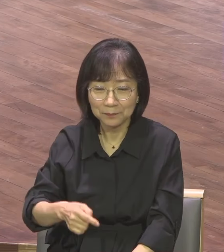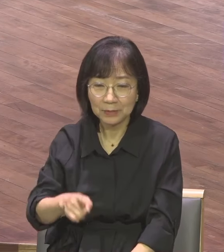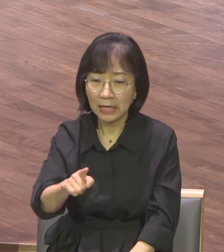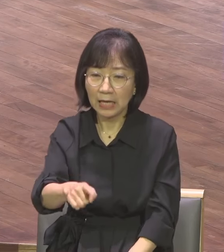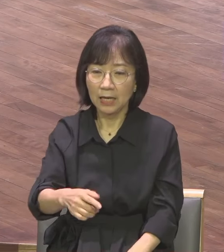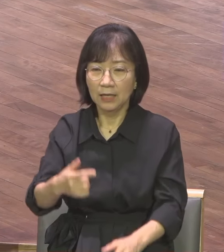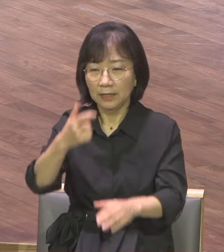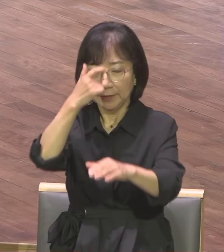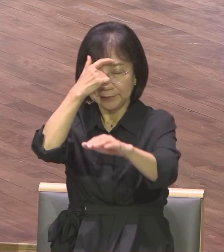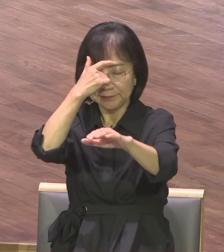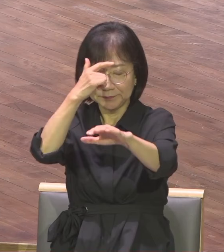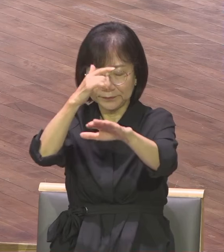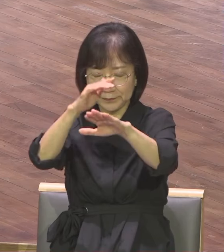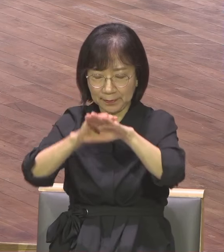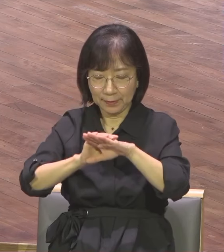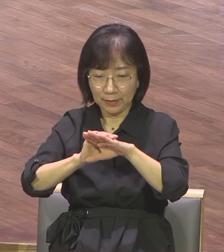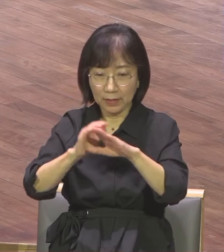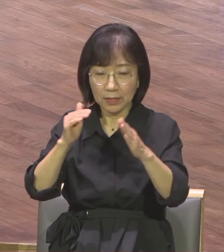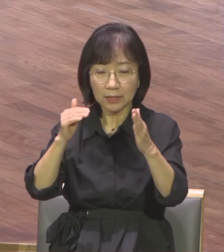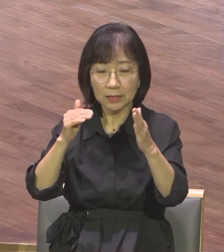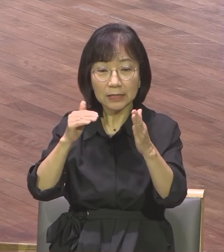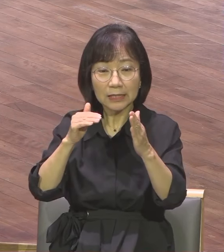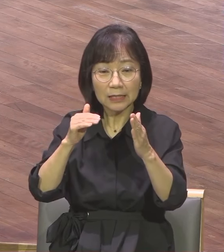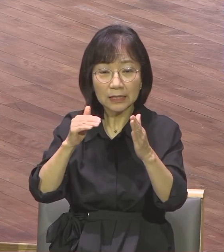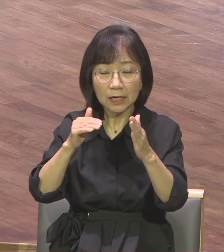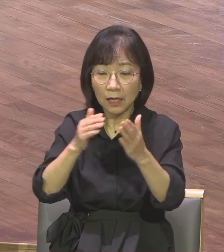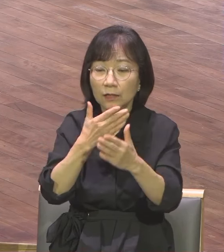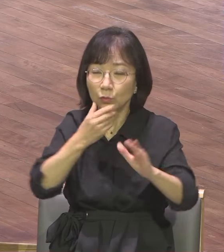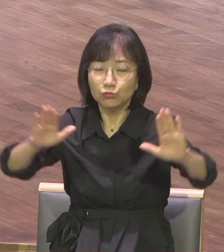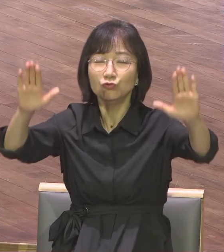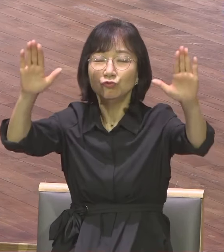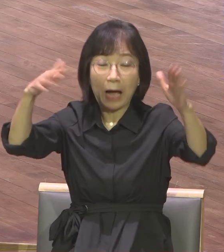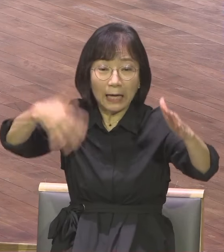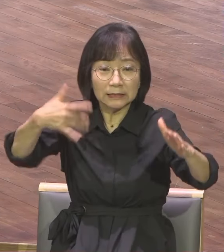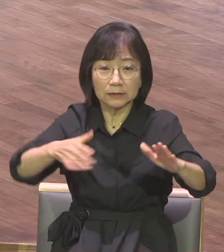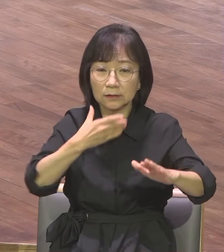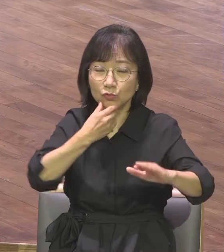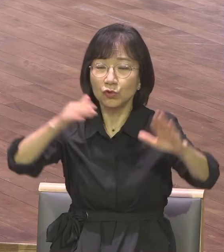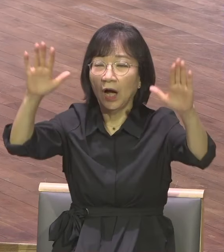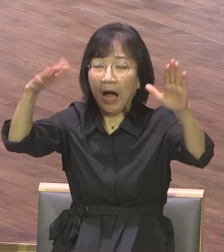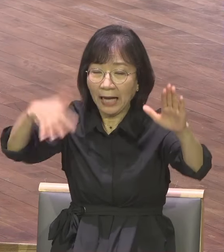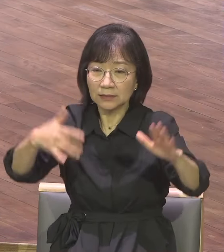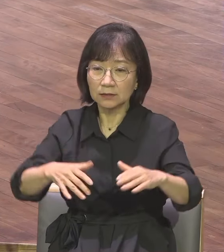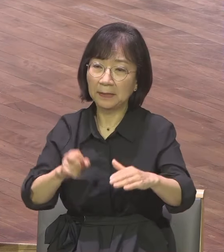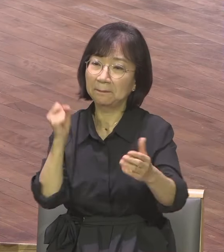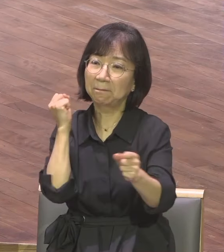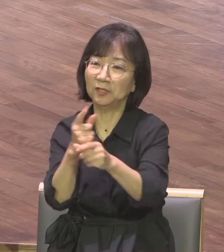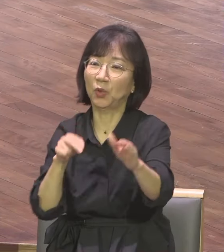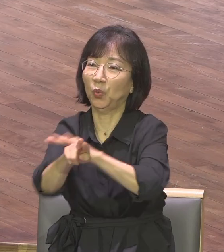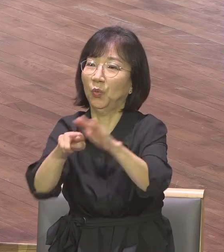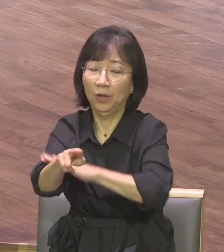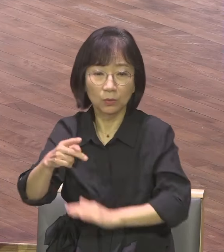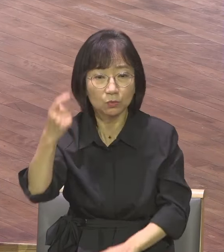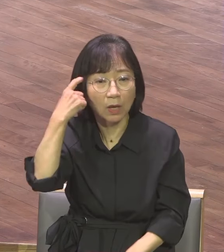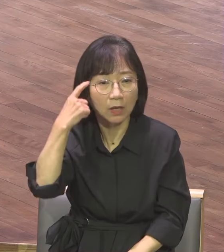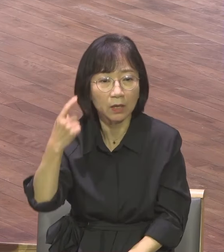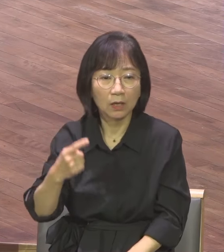가는가 이해를 못하겠어요 축도가 끝나고 기도시 하나님 오늘도 선포된